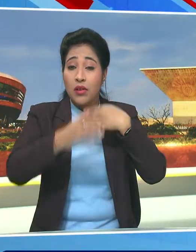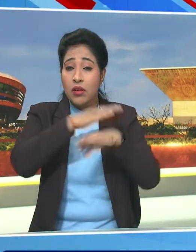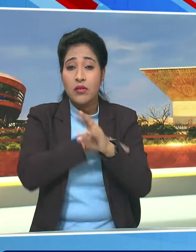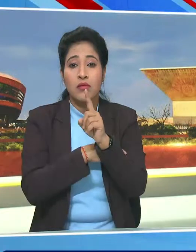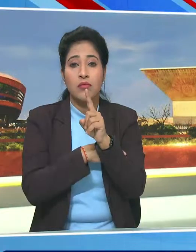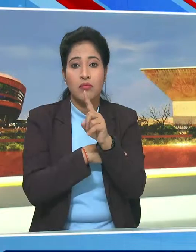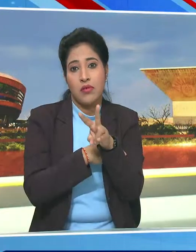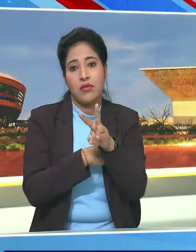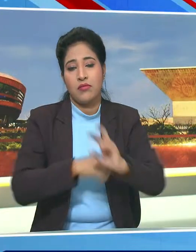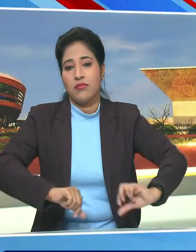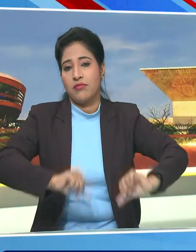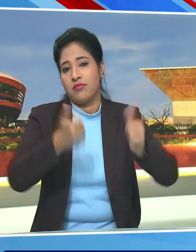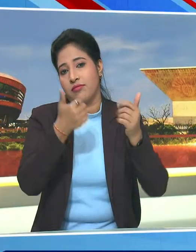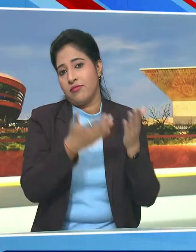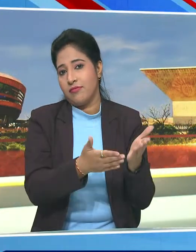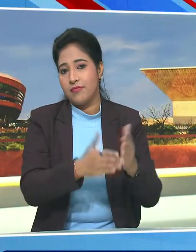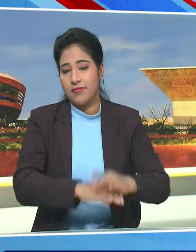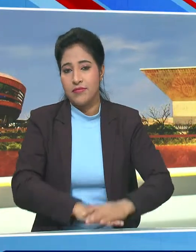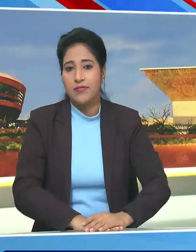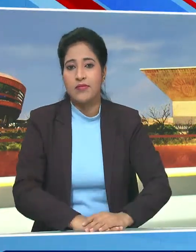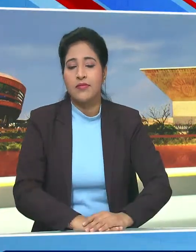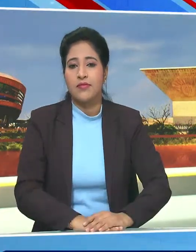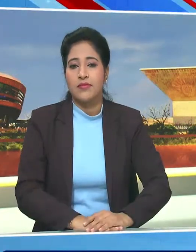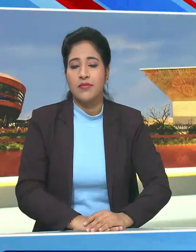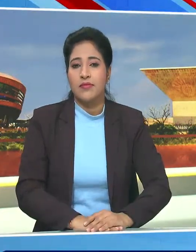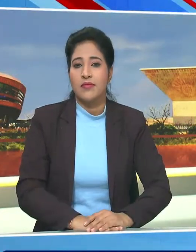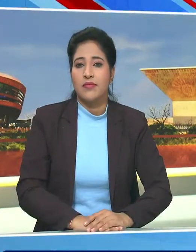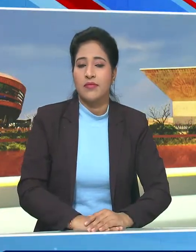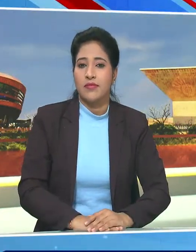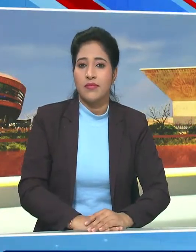खाते में 12 सीटे आई हैं